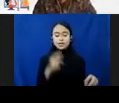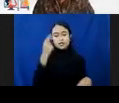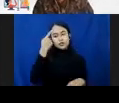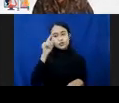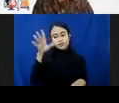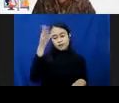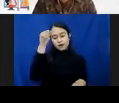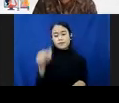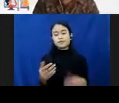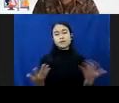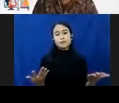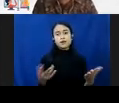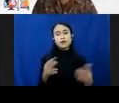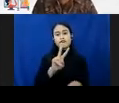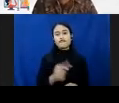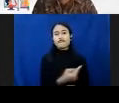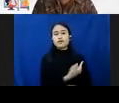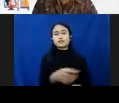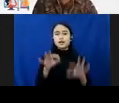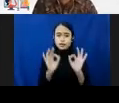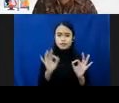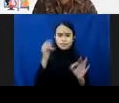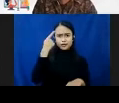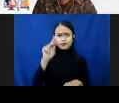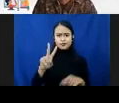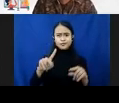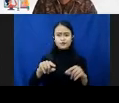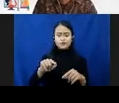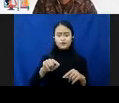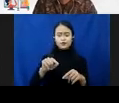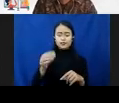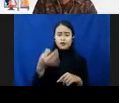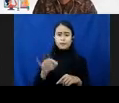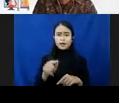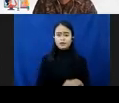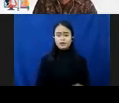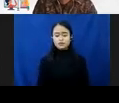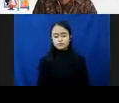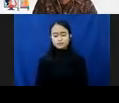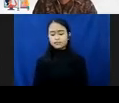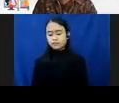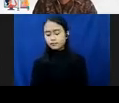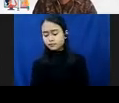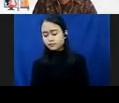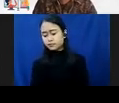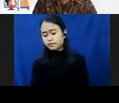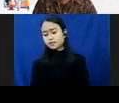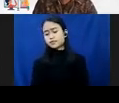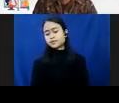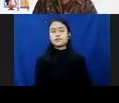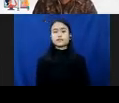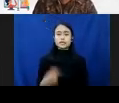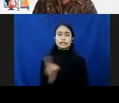vaksin yang tepat untuk menanganin varian-varian baru itu. Jadi kita tidak bisa menggunakan pendekatan lama.